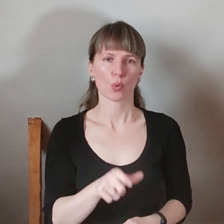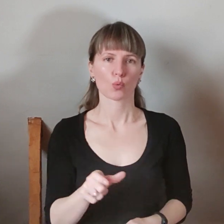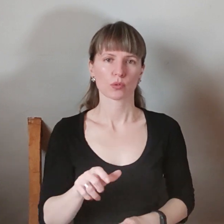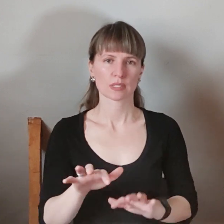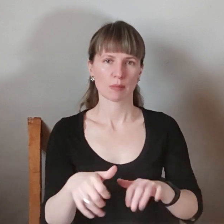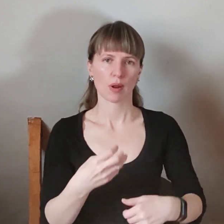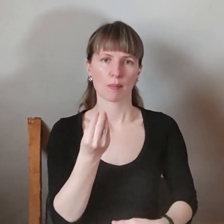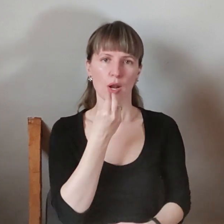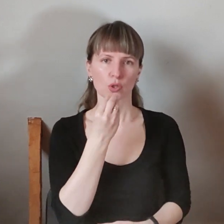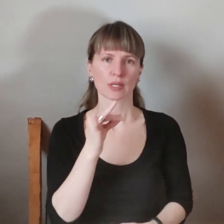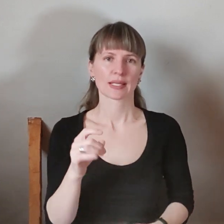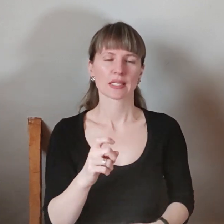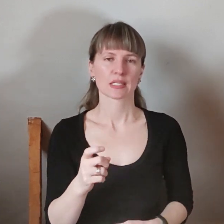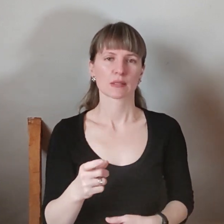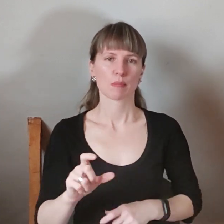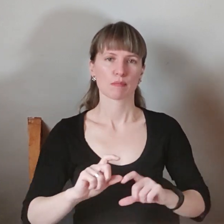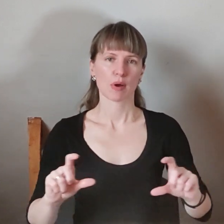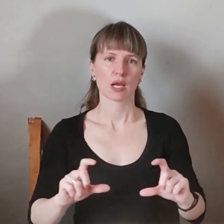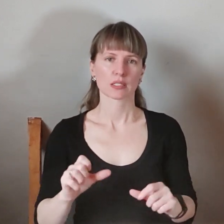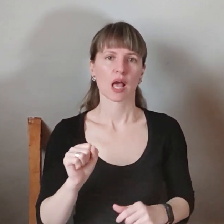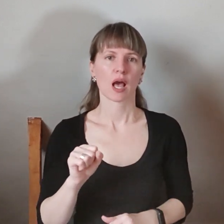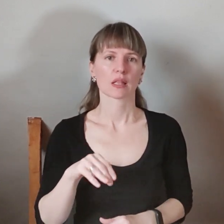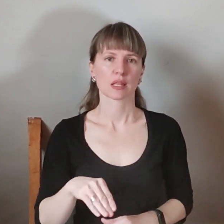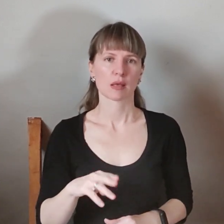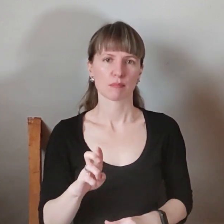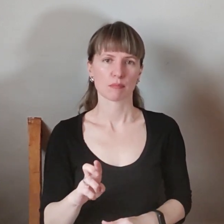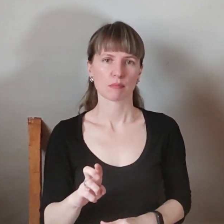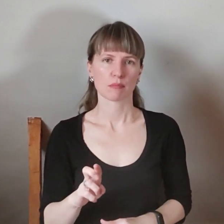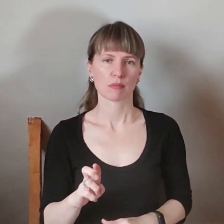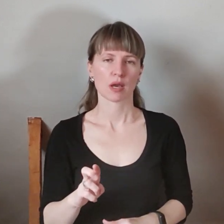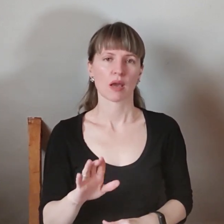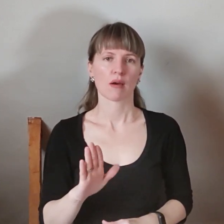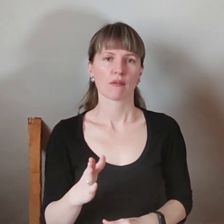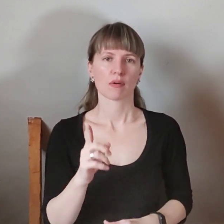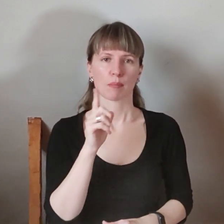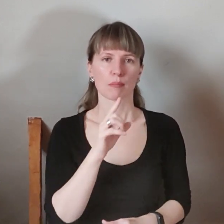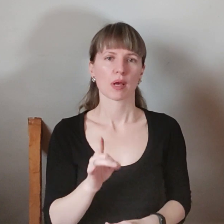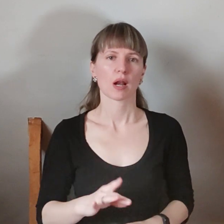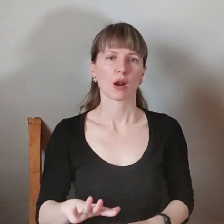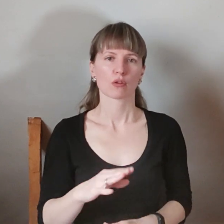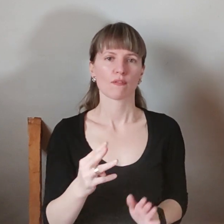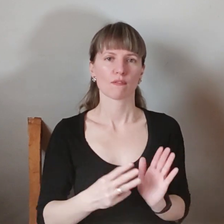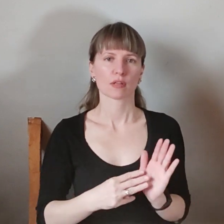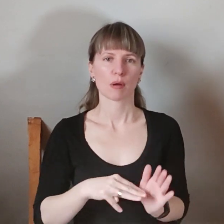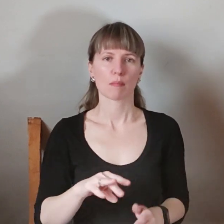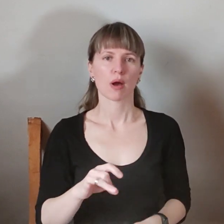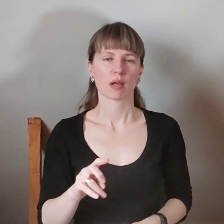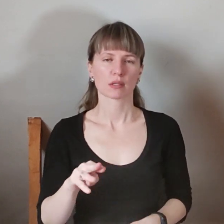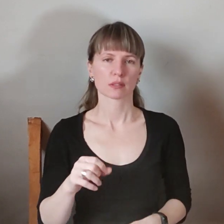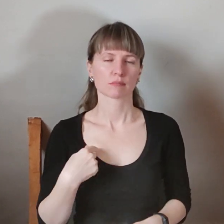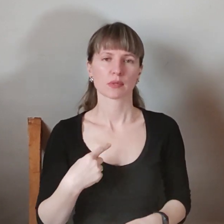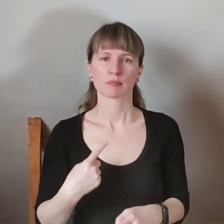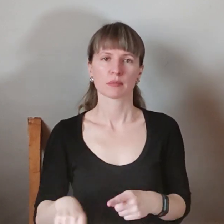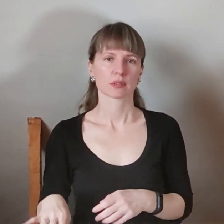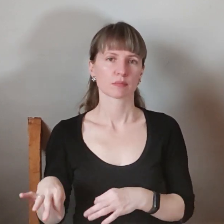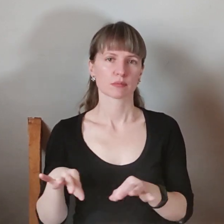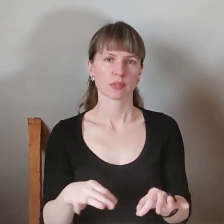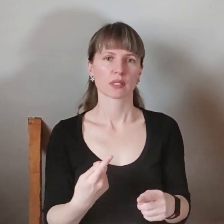із супермаркета АТБ в мікрайоні 8 марта. Ми оперативно адридували на данний сигнал.